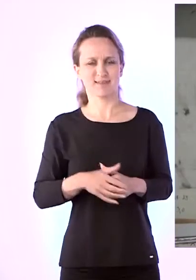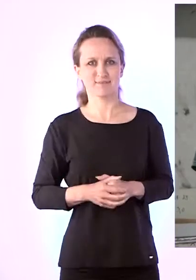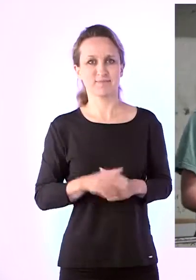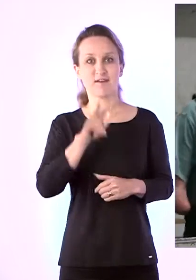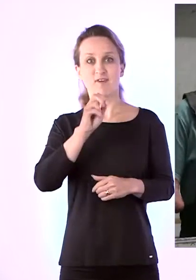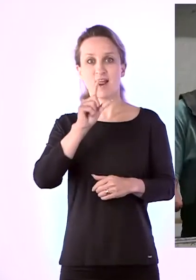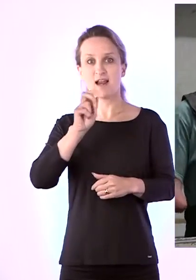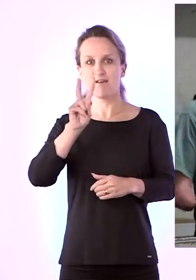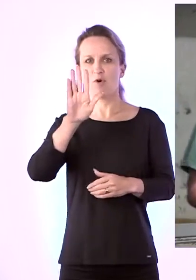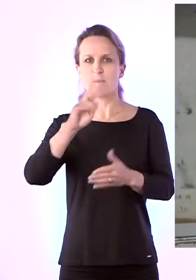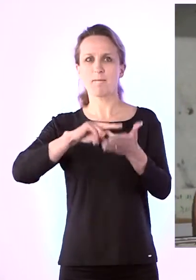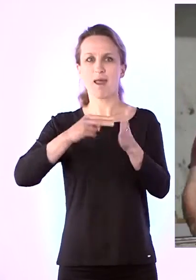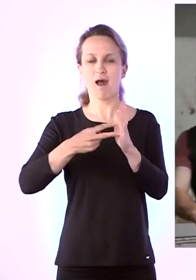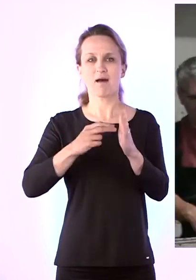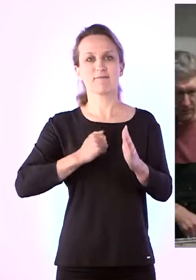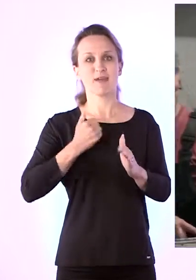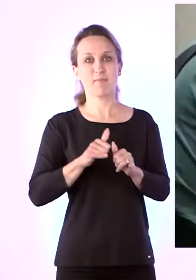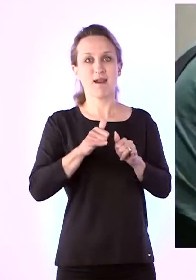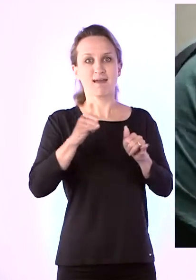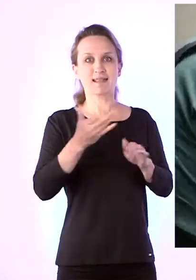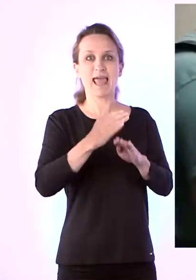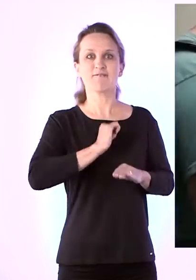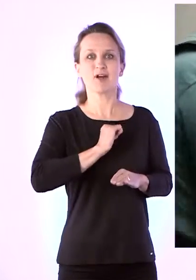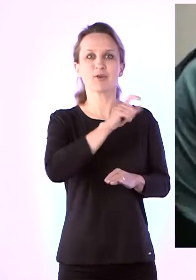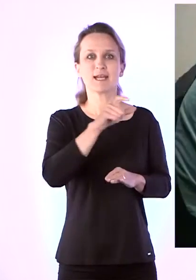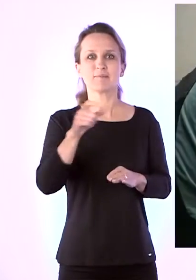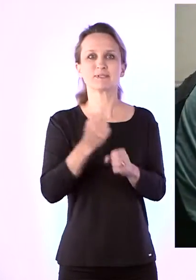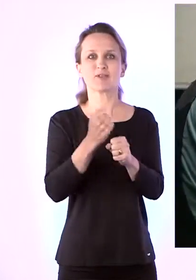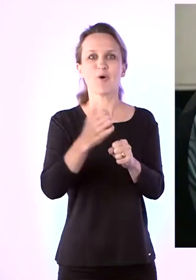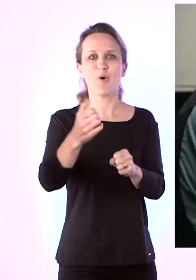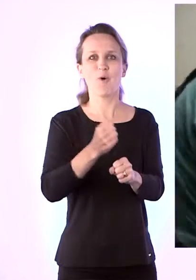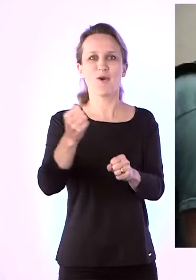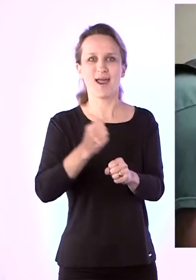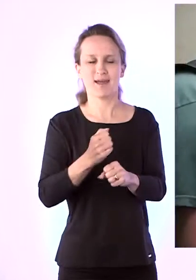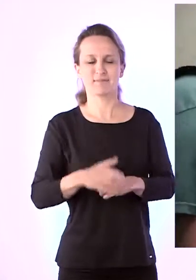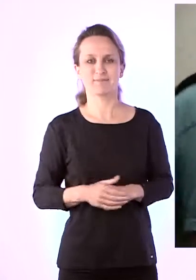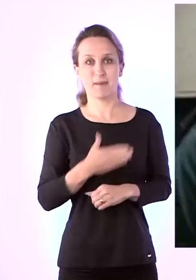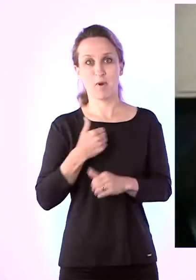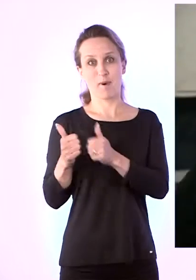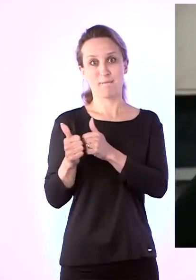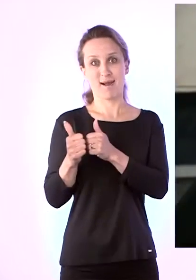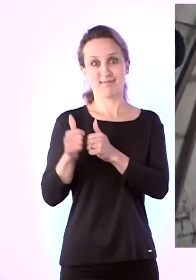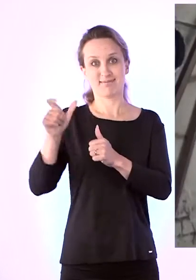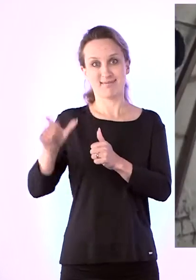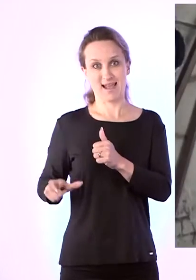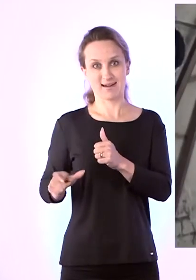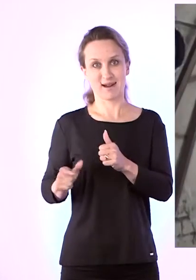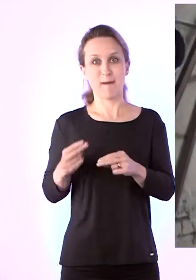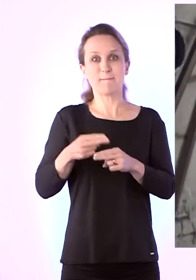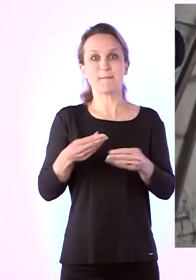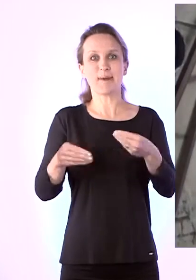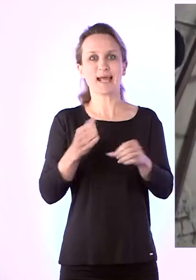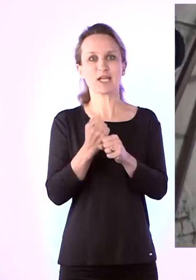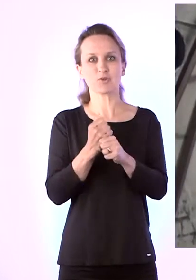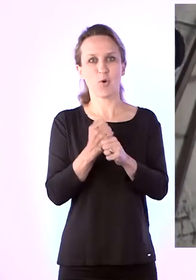firmat laiendada ja võtta tööle mitmeid erivajadustega inimesi. Meie partneriga, kes seda plekitööd on